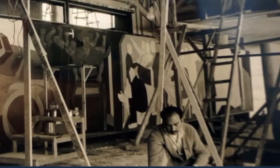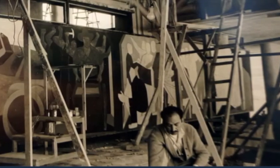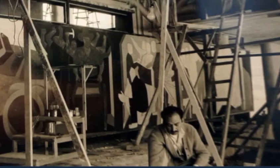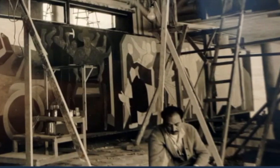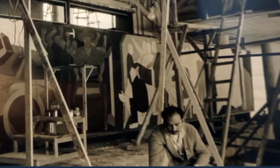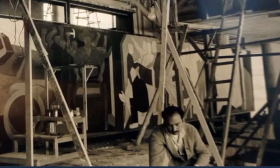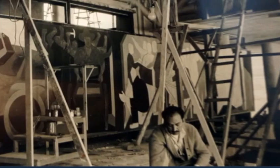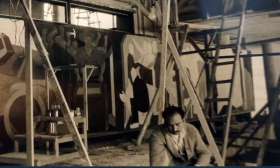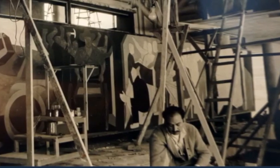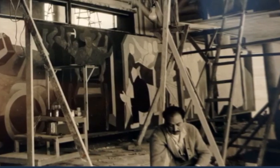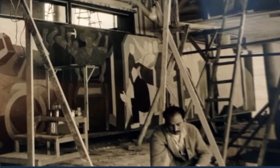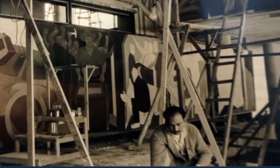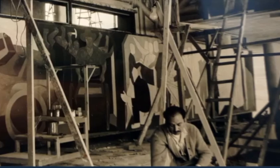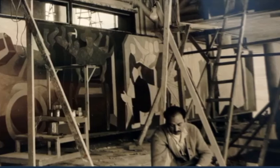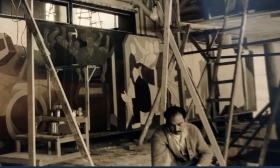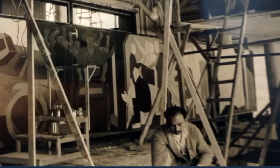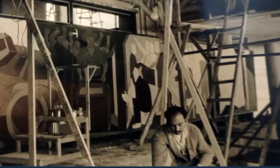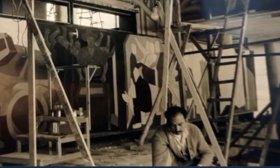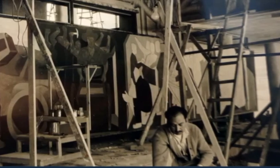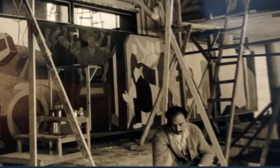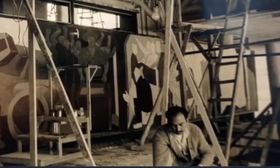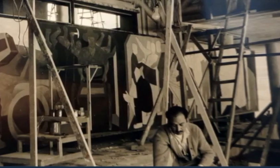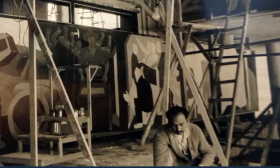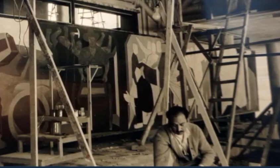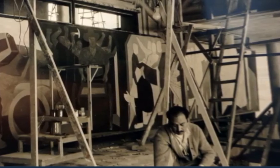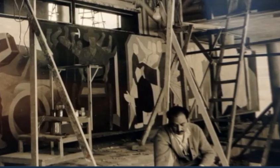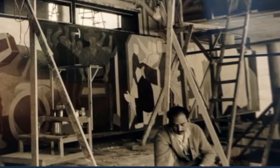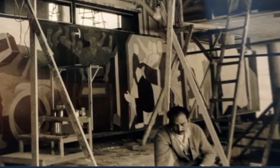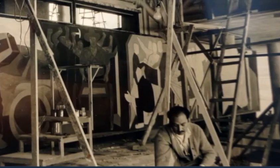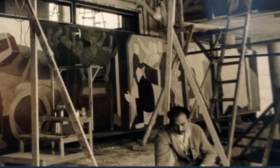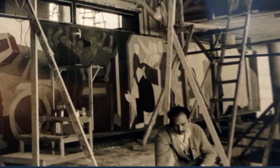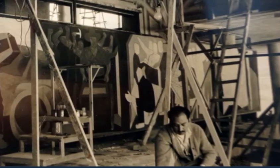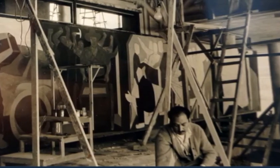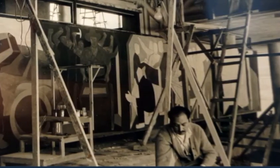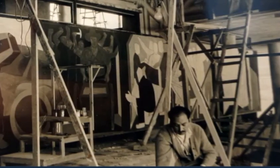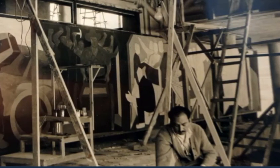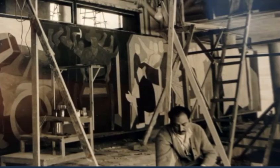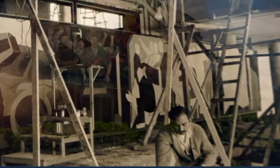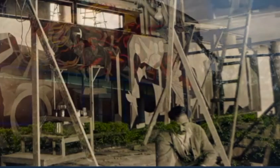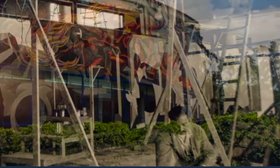メキシコ壁画運動の第2次の代表となる芸術家として知られています。